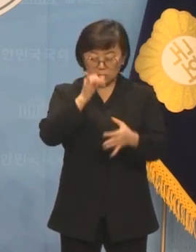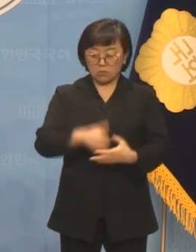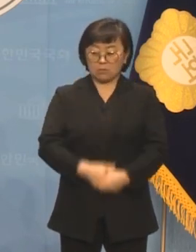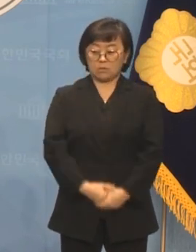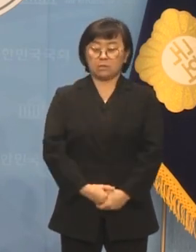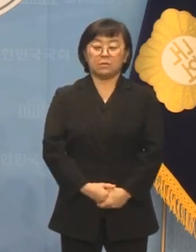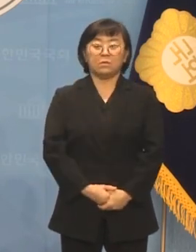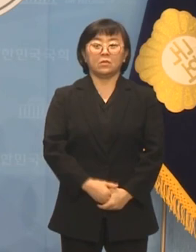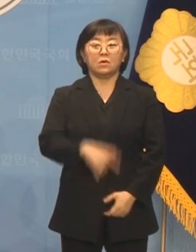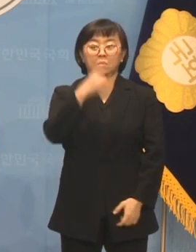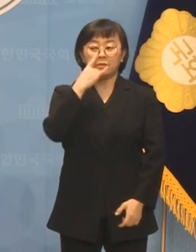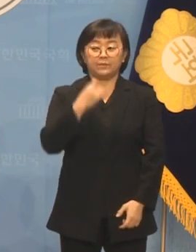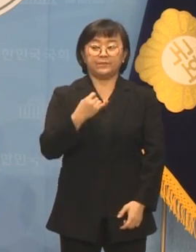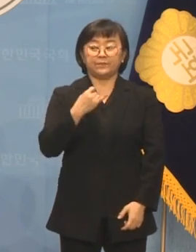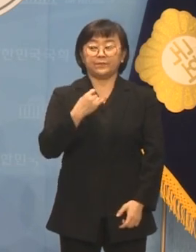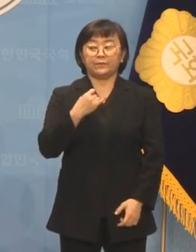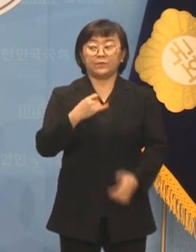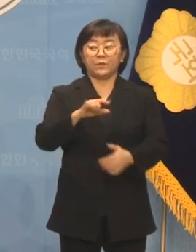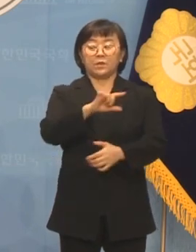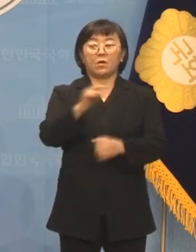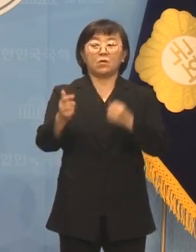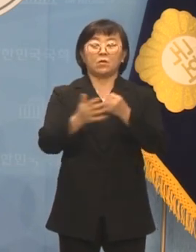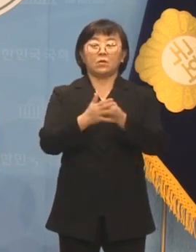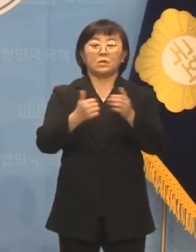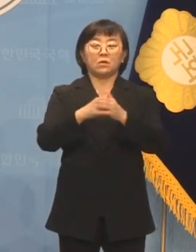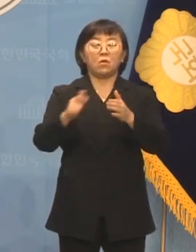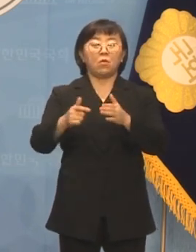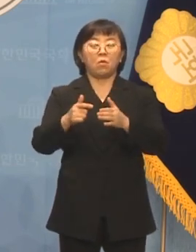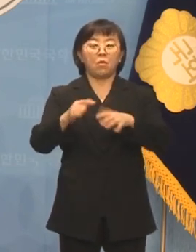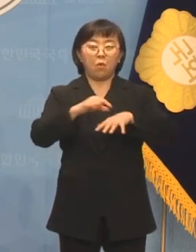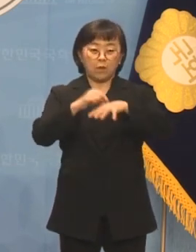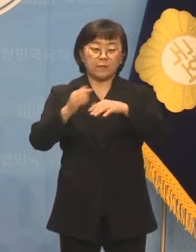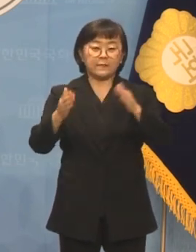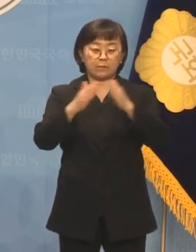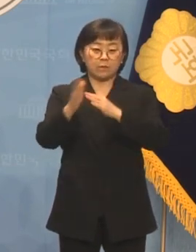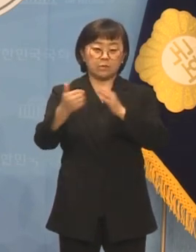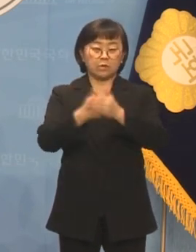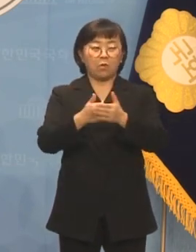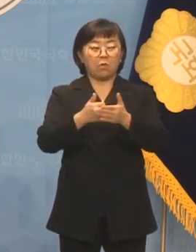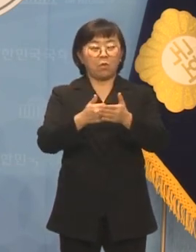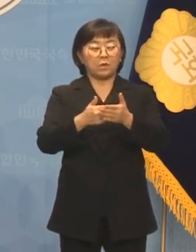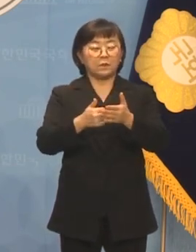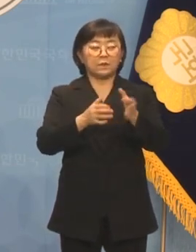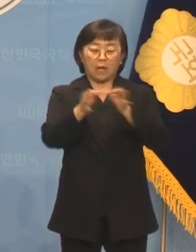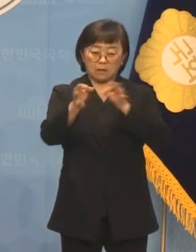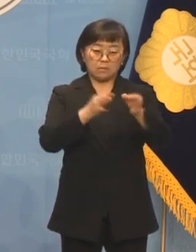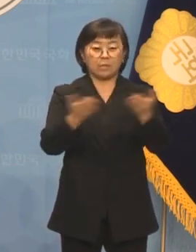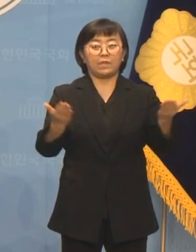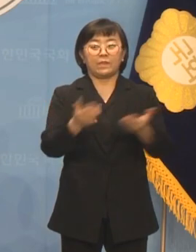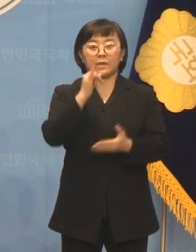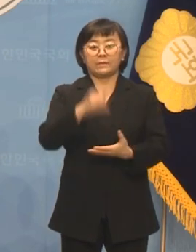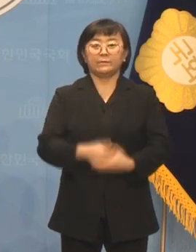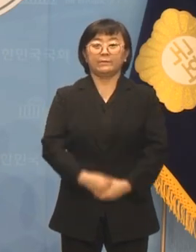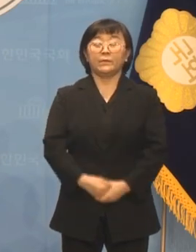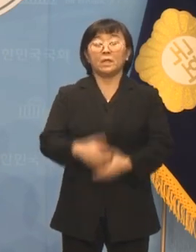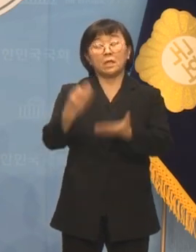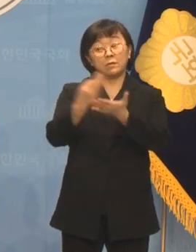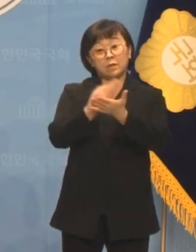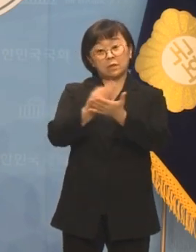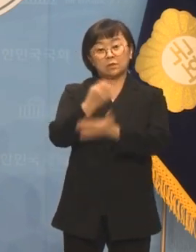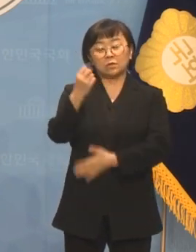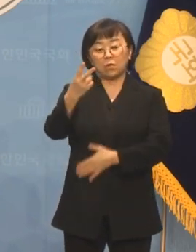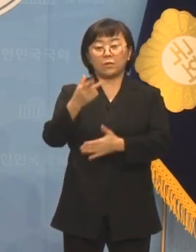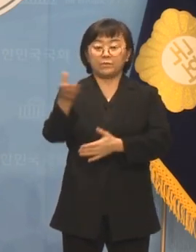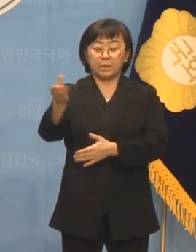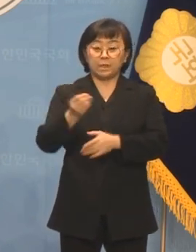어머니는 여러 고깃집들을 전전하시며 불판을 닦으셨습니다. 그렇게 번 돈을 또한